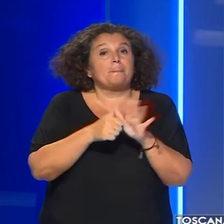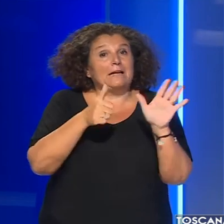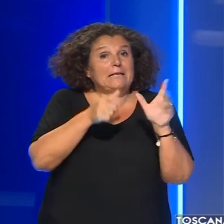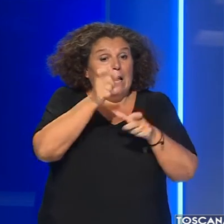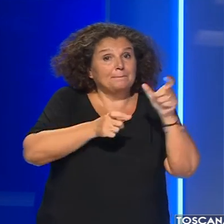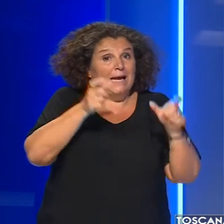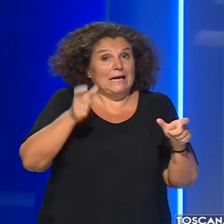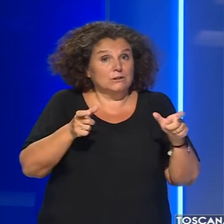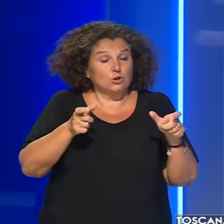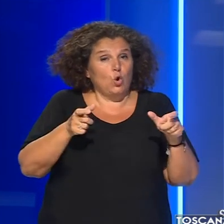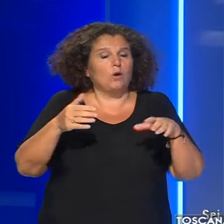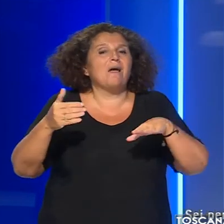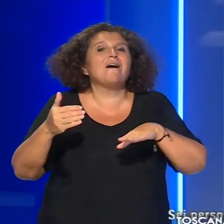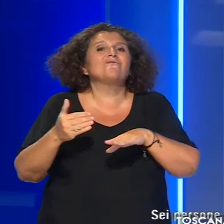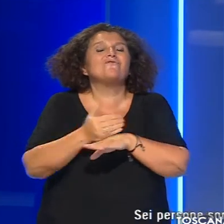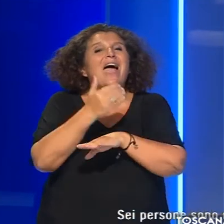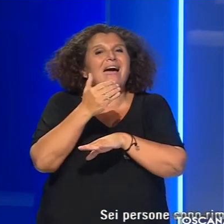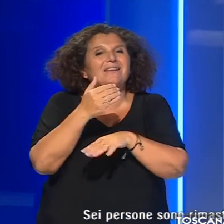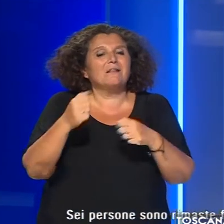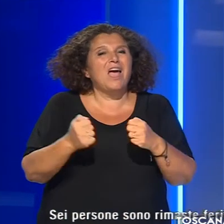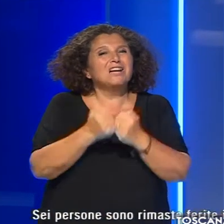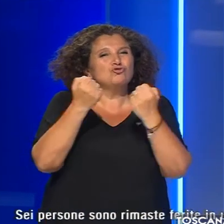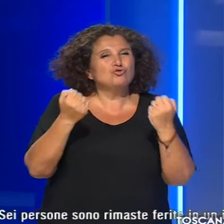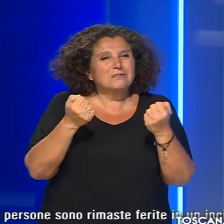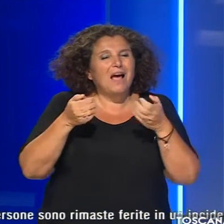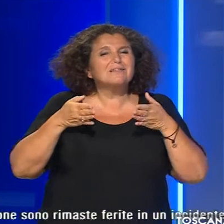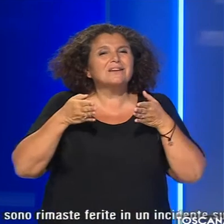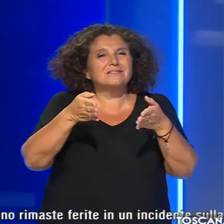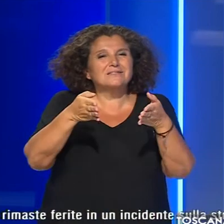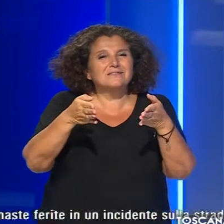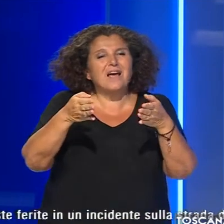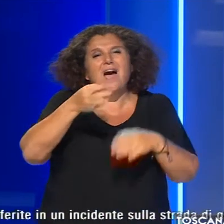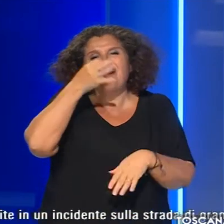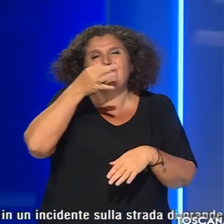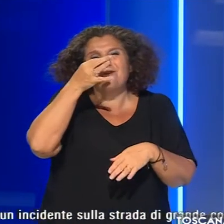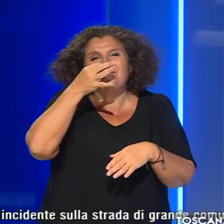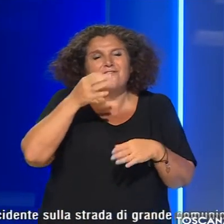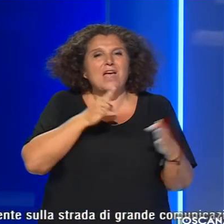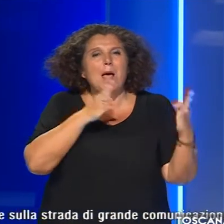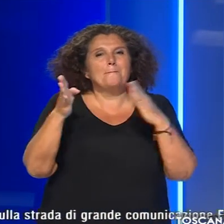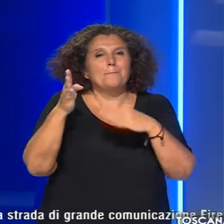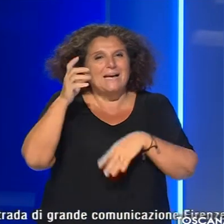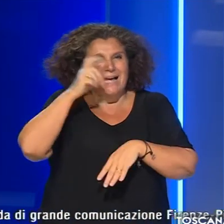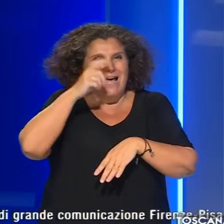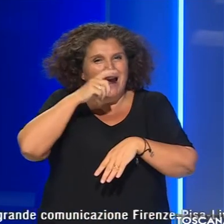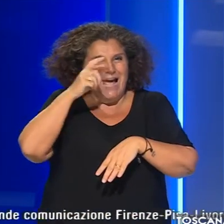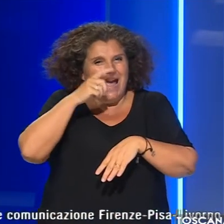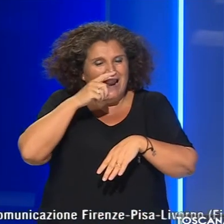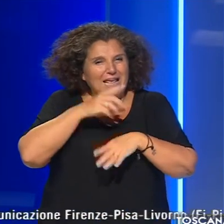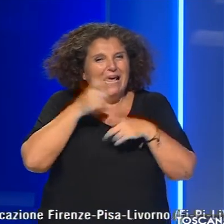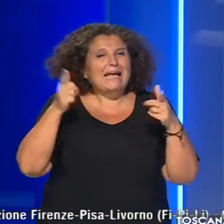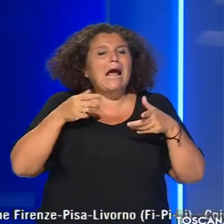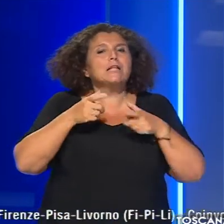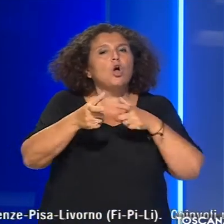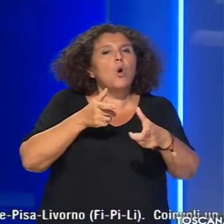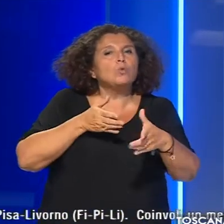persone sono rimaste ferite in un incidente sulla strada di Grande Comunicazione Firenze